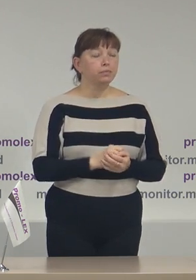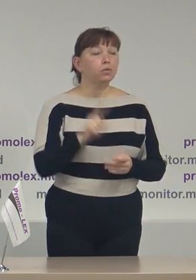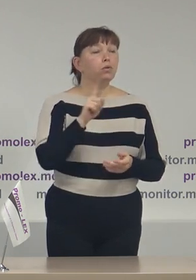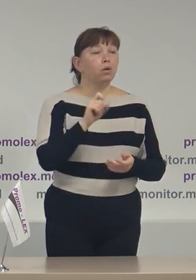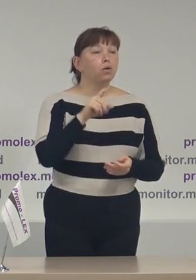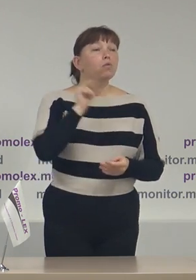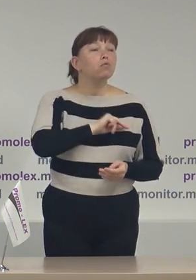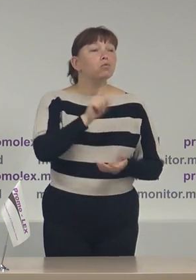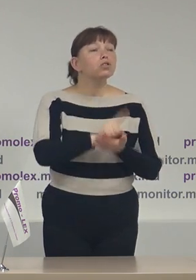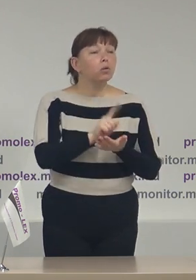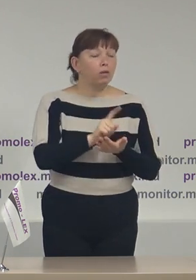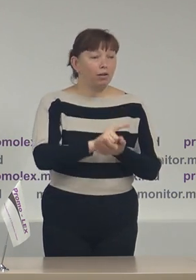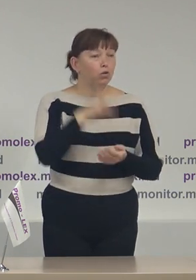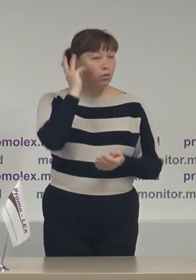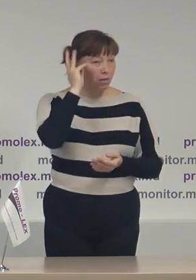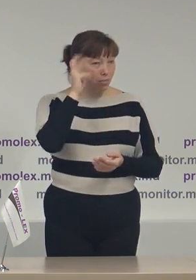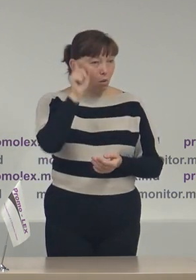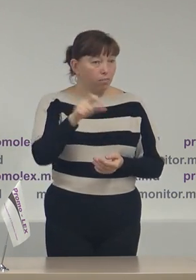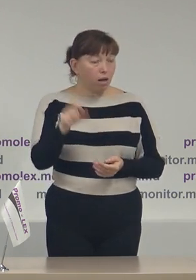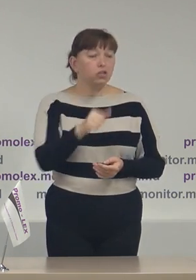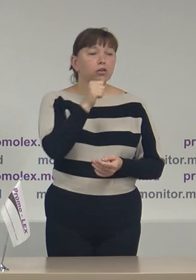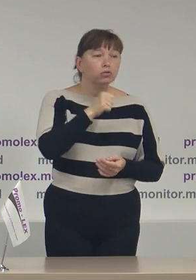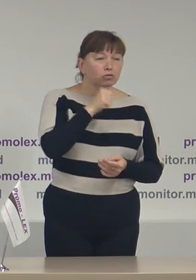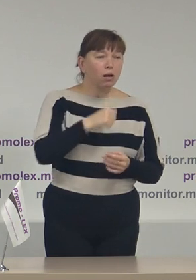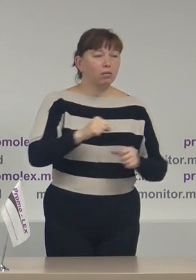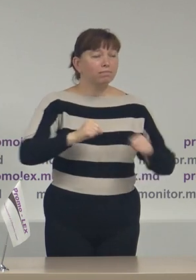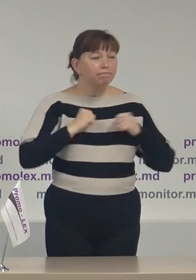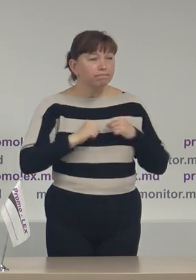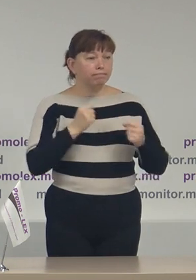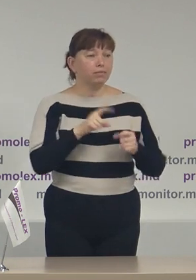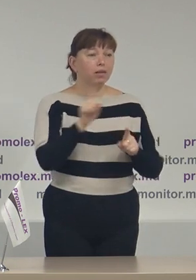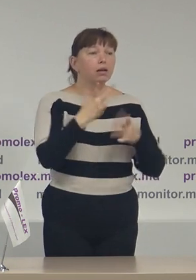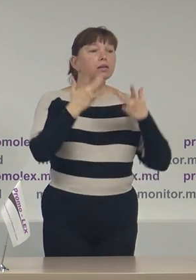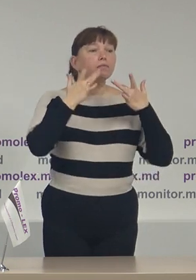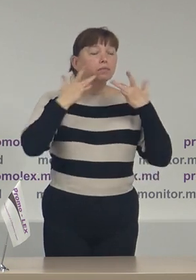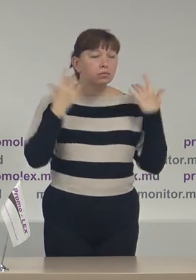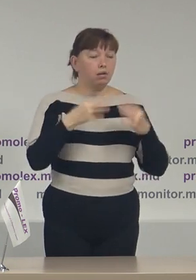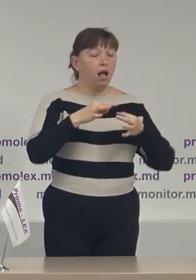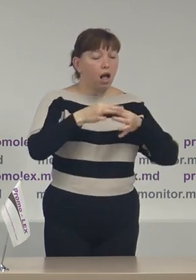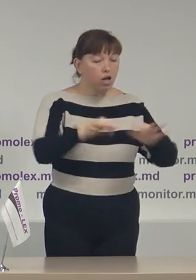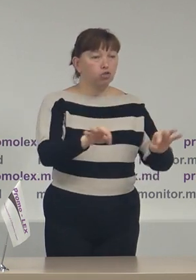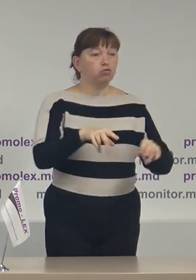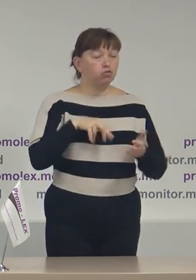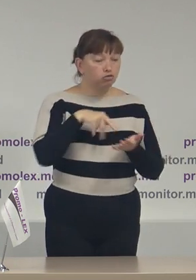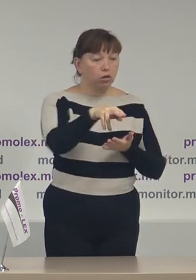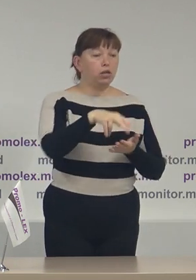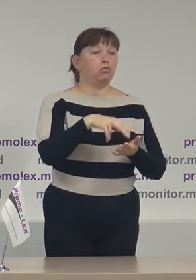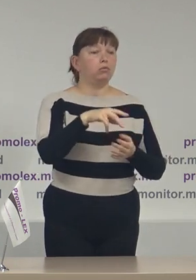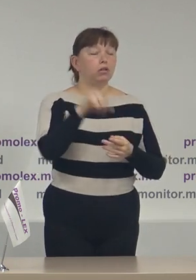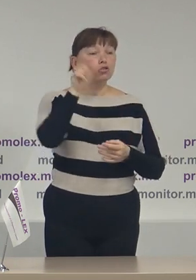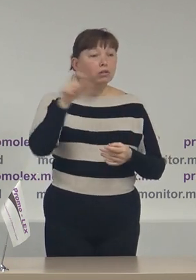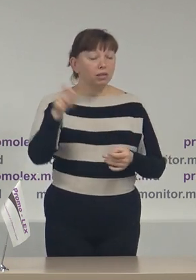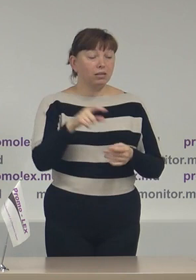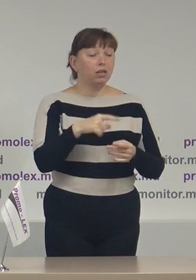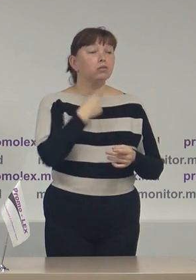funcționarilor diplomatici încearcă să depună efort pentru a facilita accesul cetățenilor noștri la secțiile de